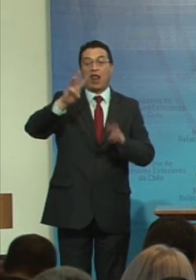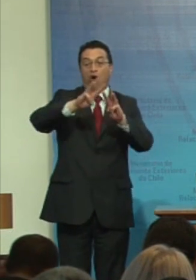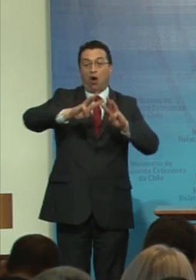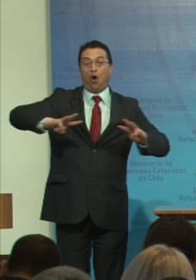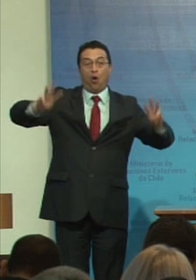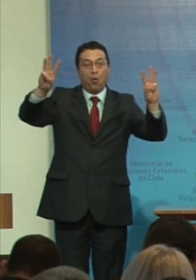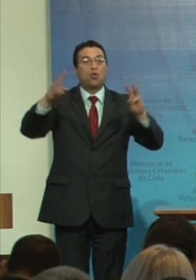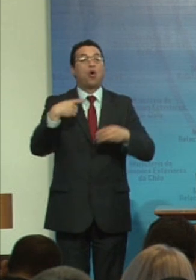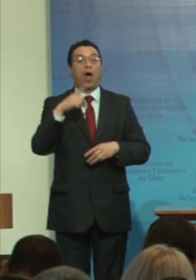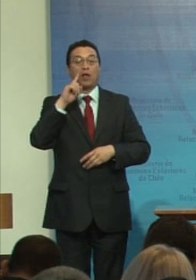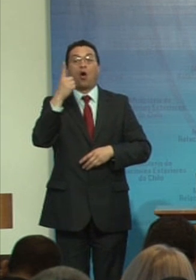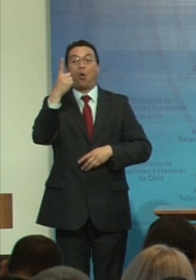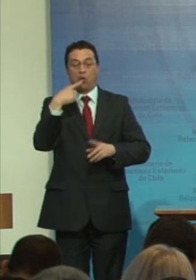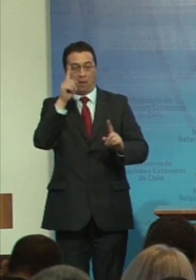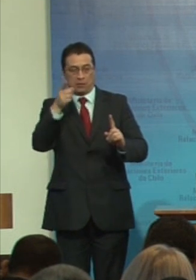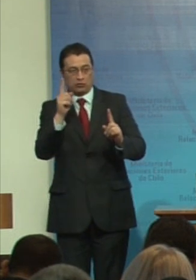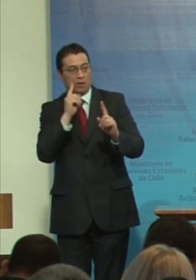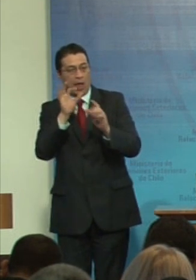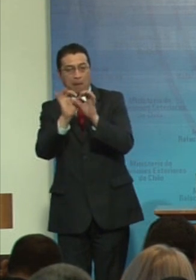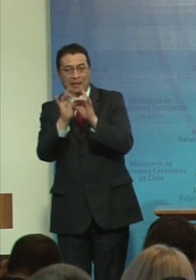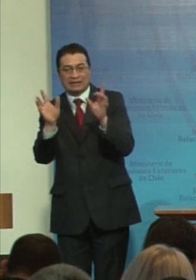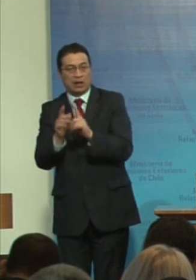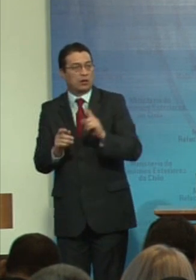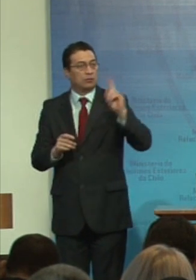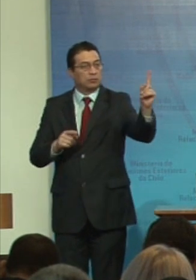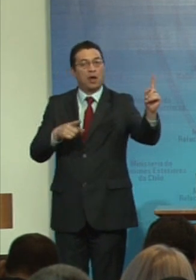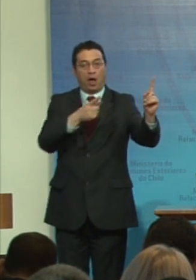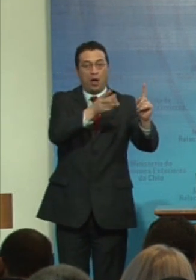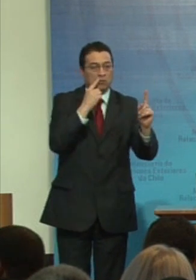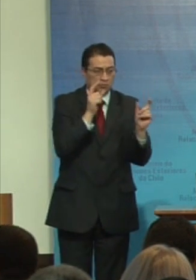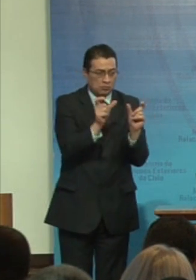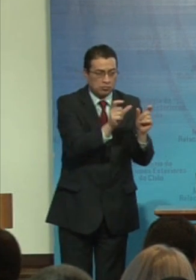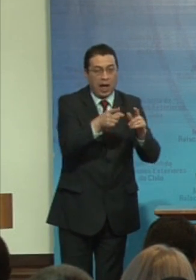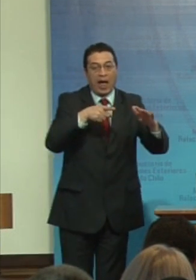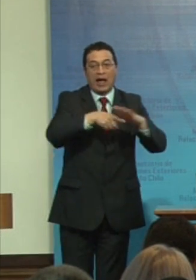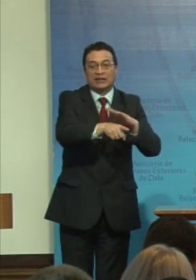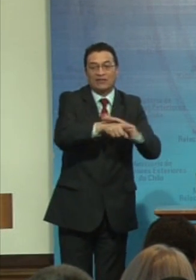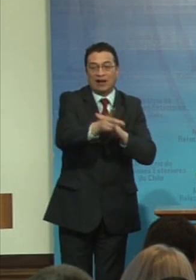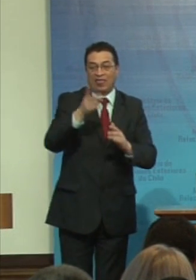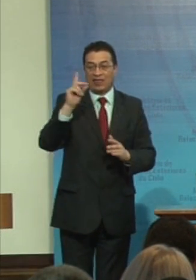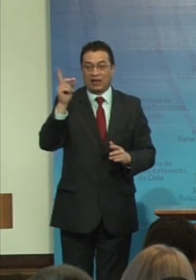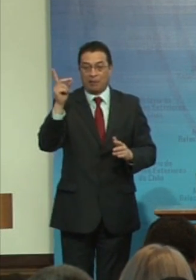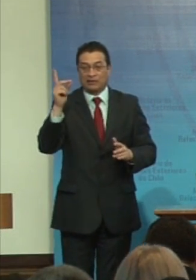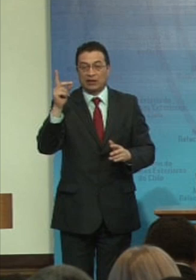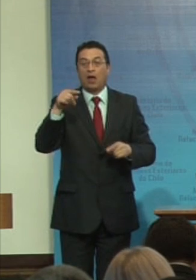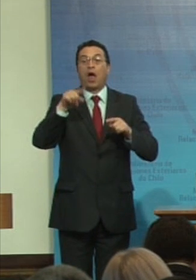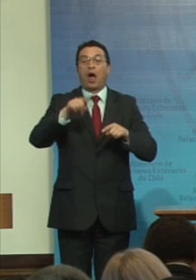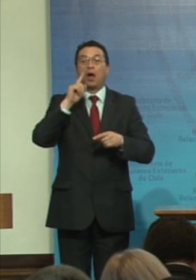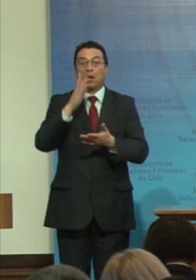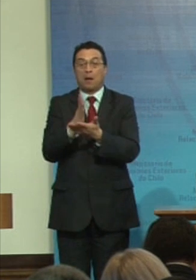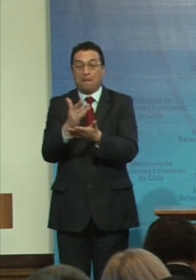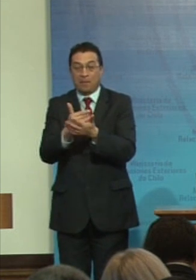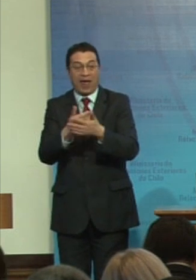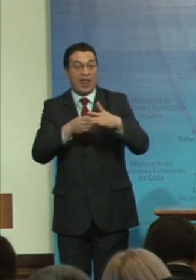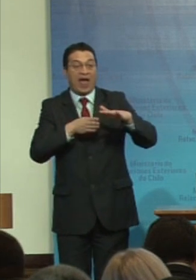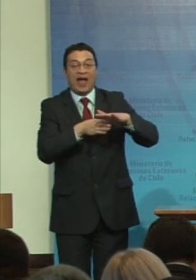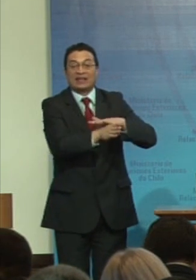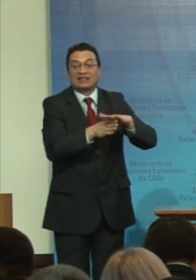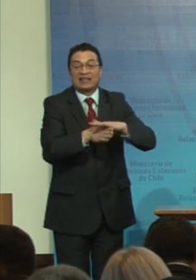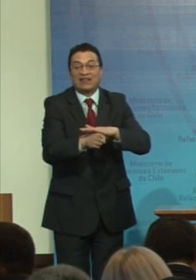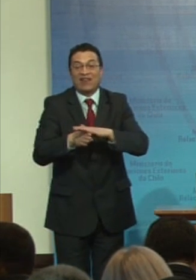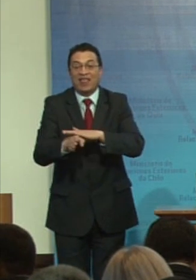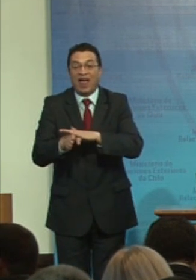tenga un enviado especial sobre discapacidad y accesibilidad. Hemos logrado que los planes de accesibilidad